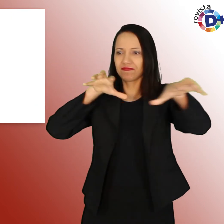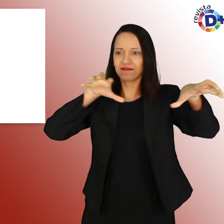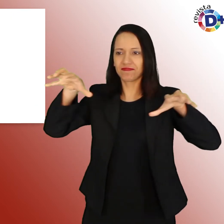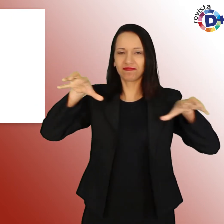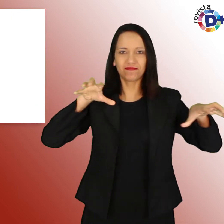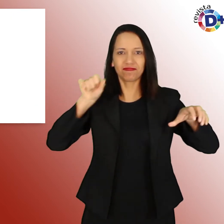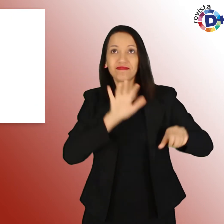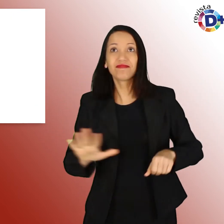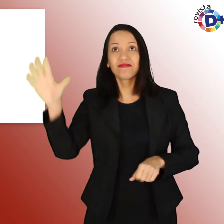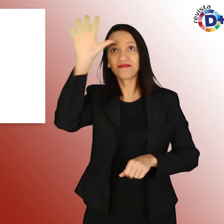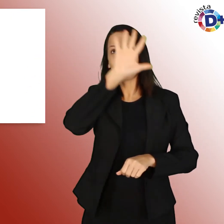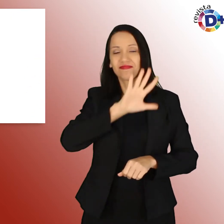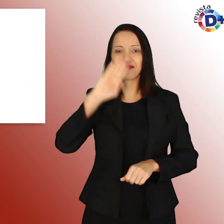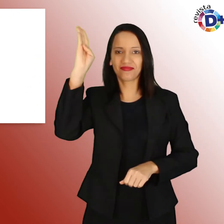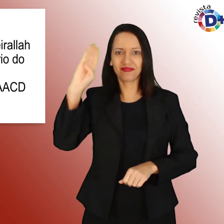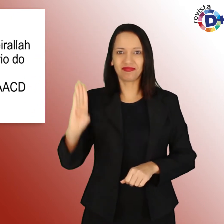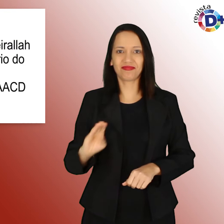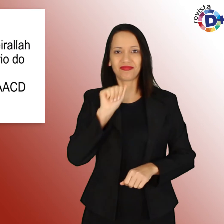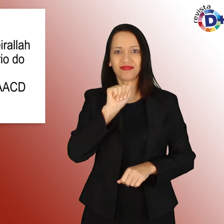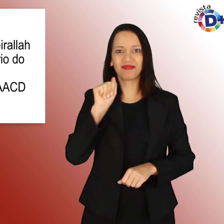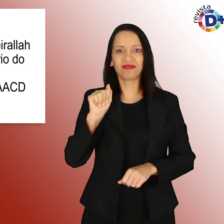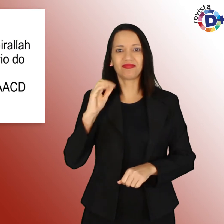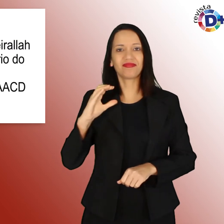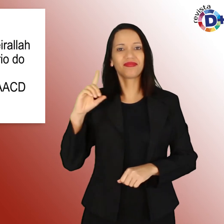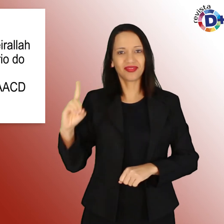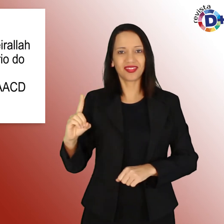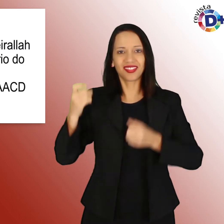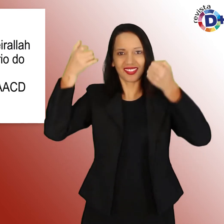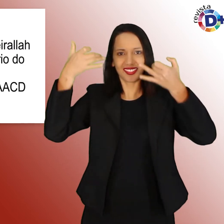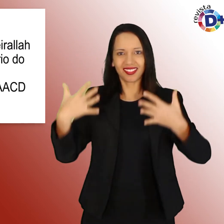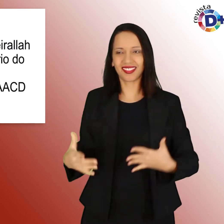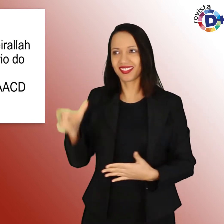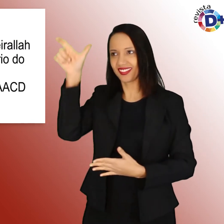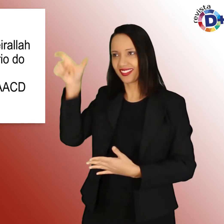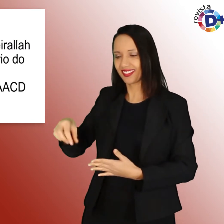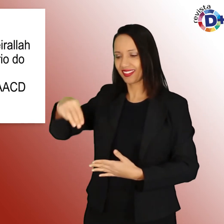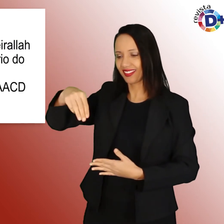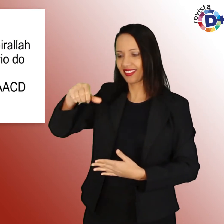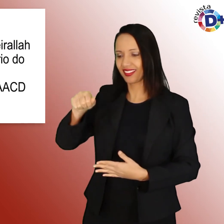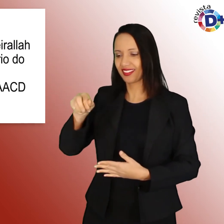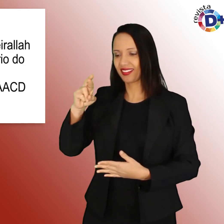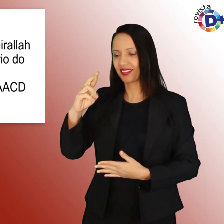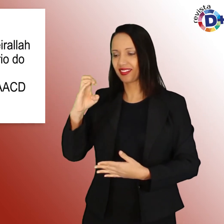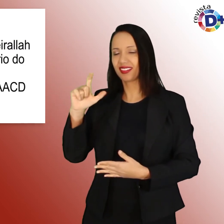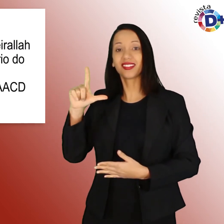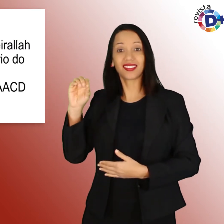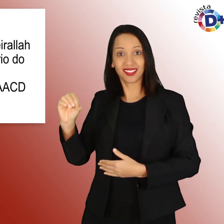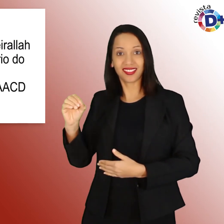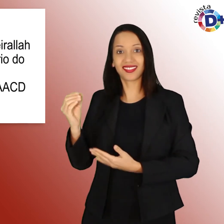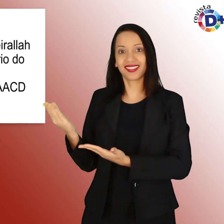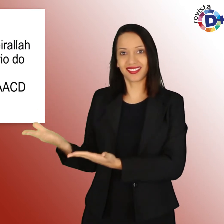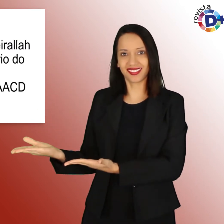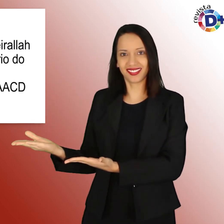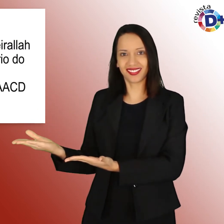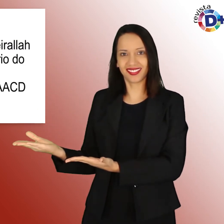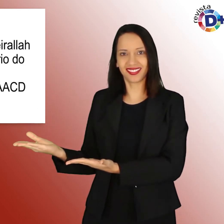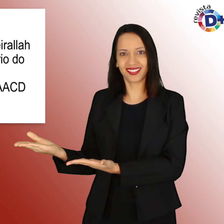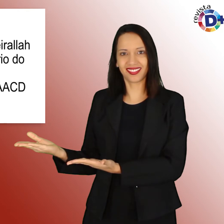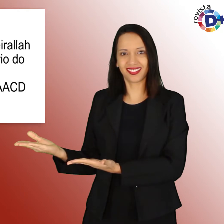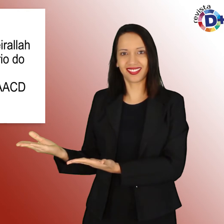Brasil, afirma Marcelo Felipe Queira Laha, presidente voluntário